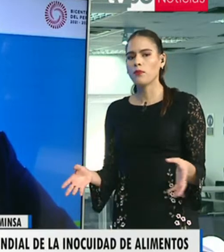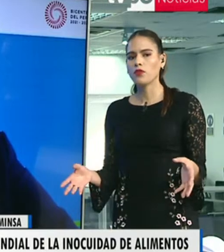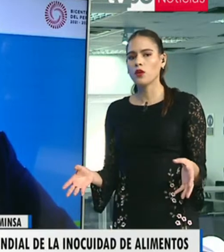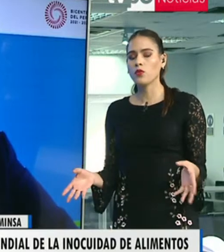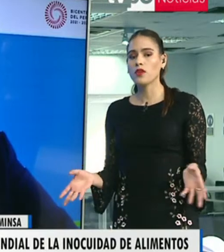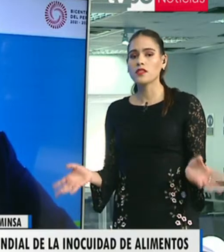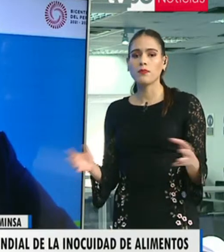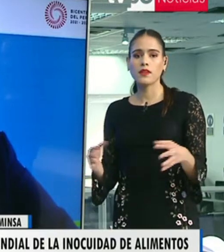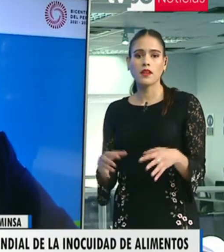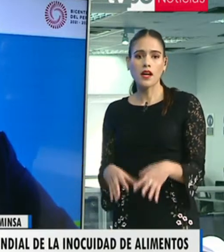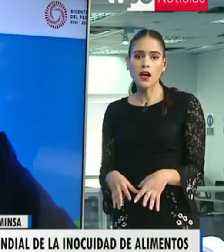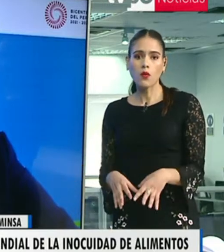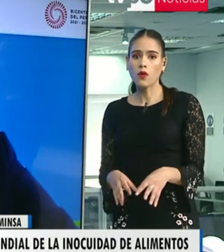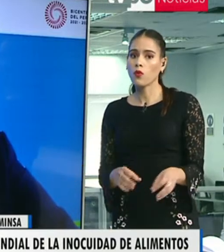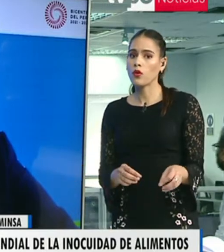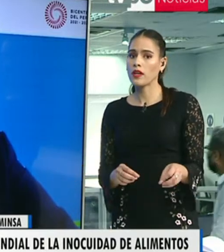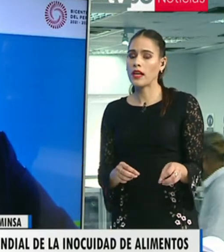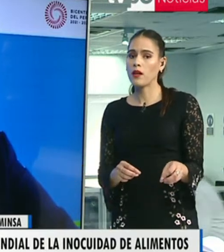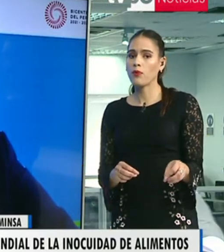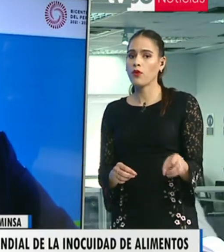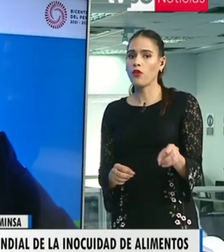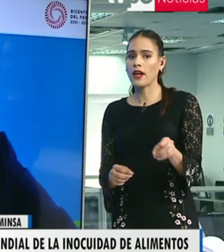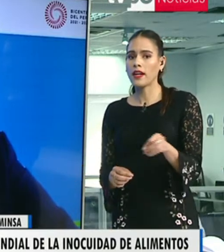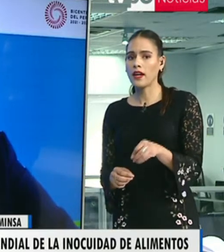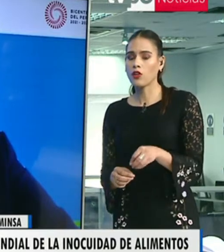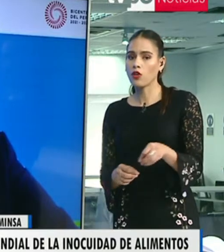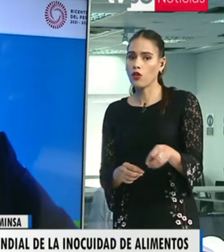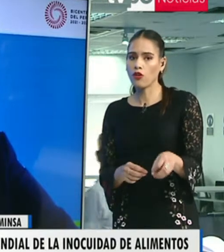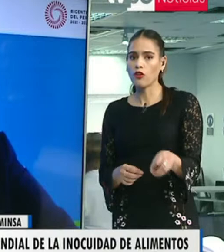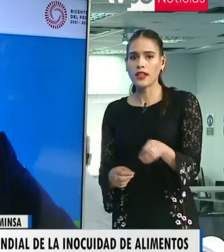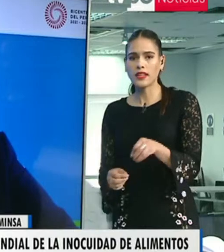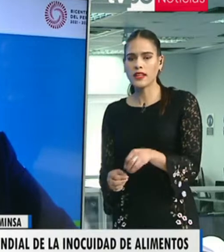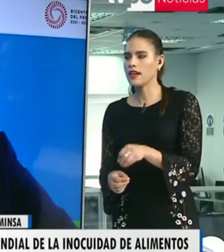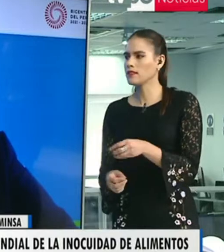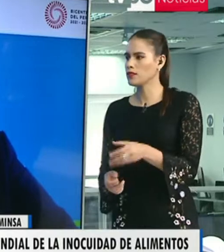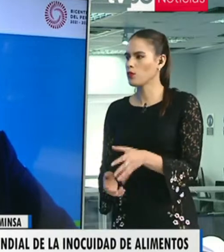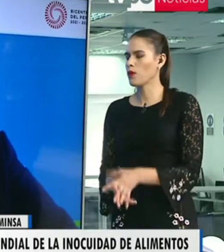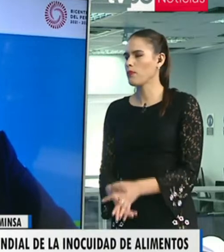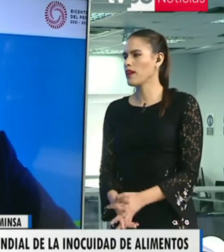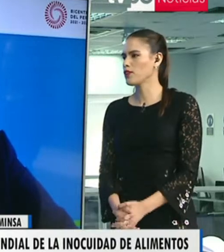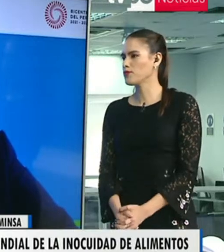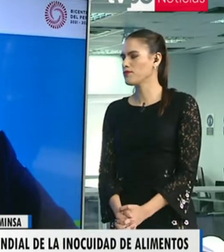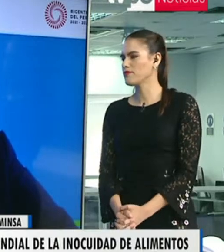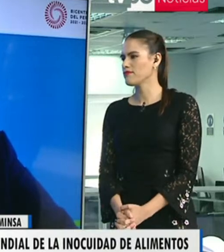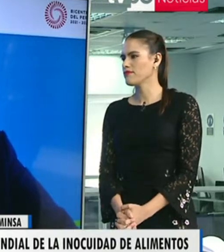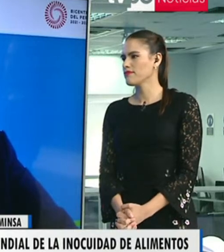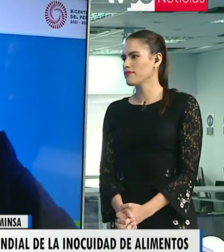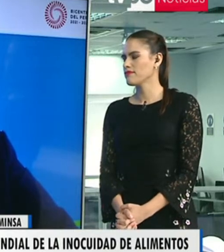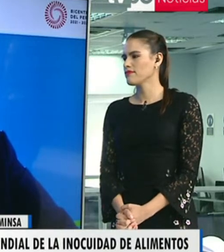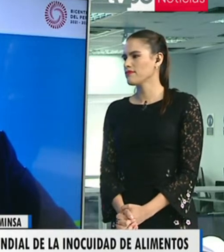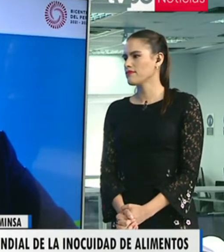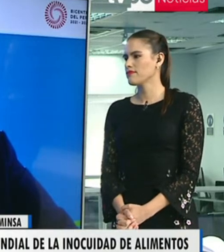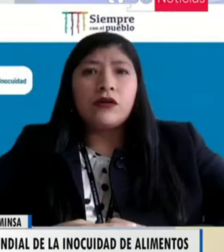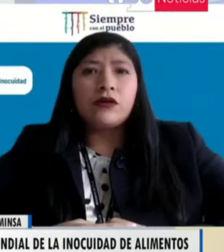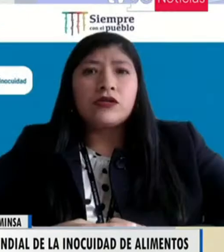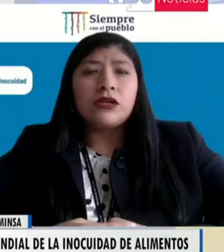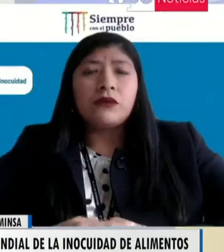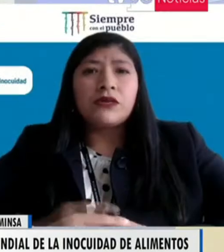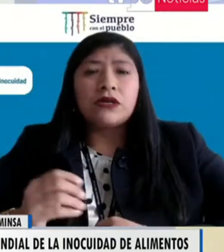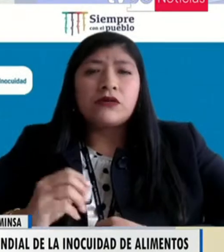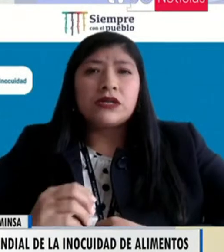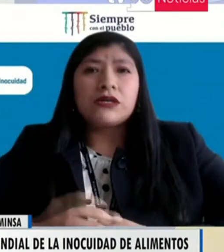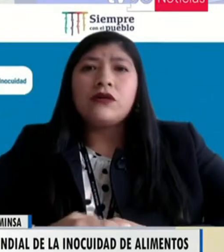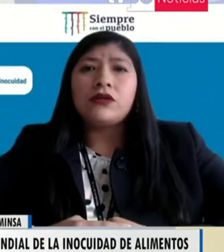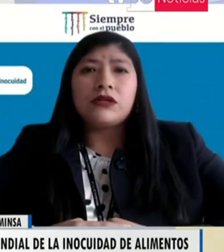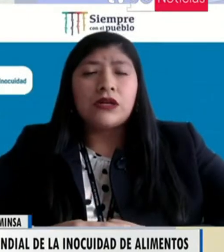digamos, debería ponerlo en un recipiente de agua? ¿Qué le puedo agregar? ¿Cloro, lejía? Si nos puede explicar ello. Sí, sí, son unas gotitas de cloro.